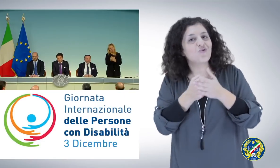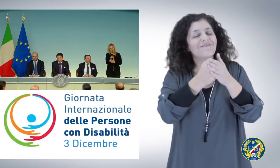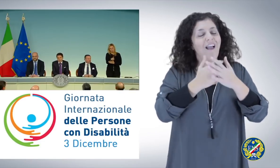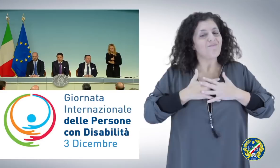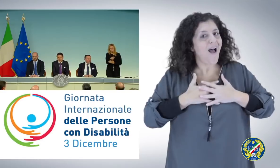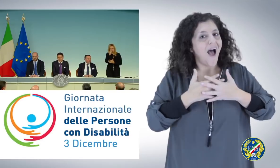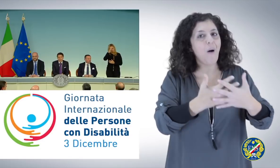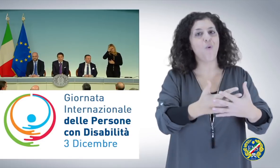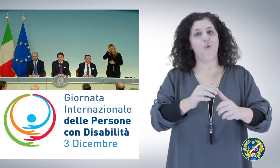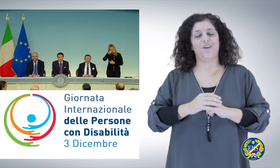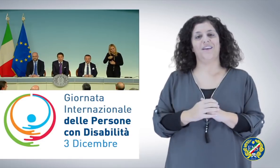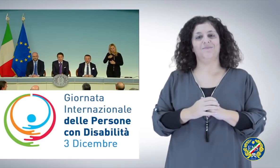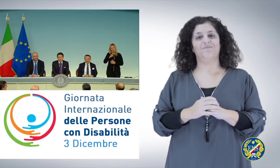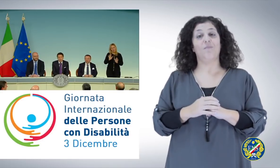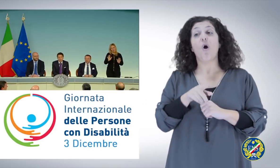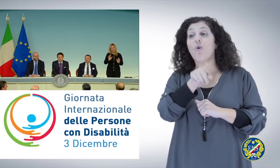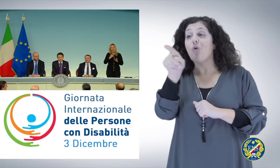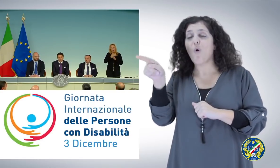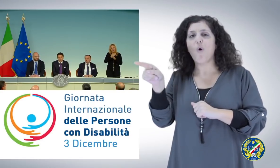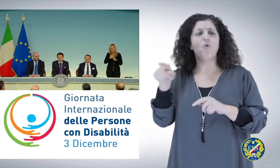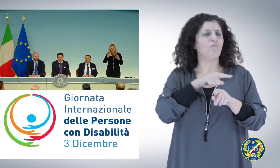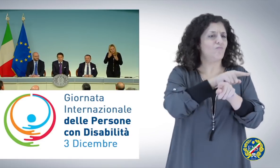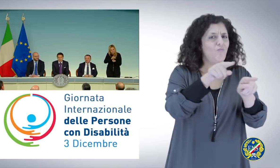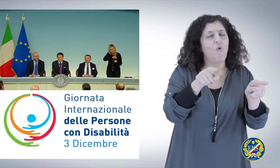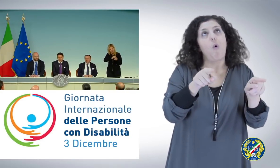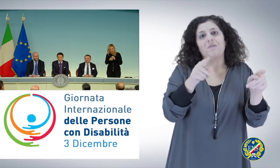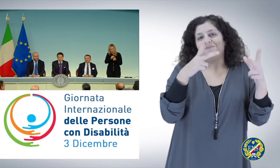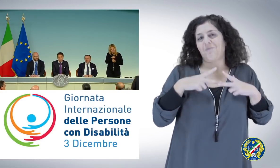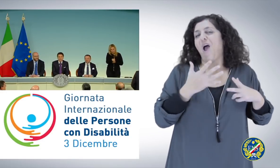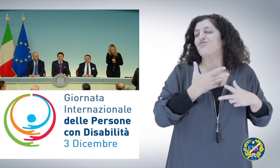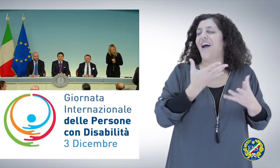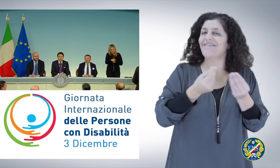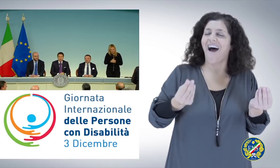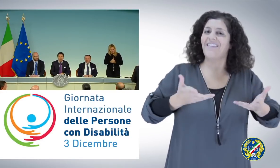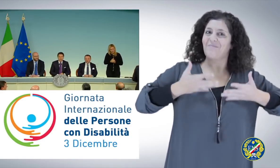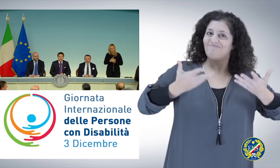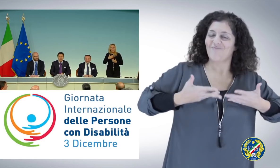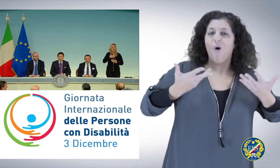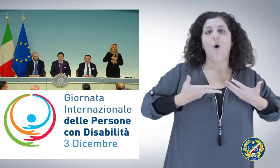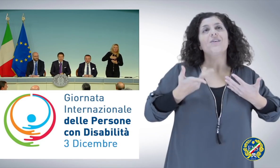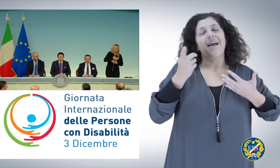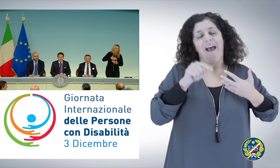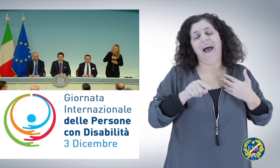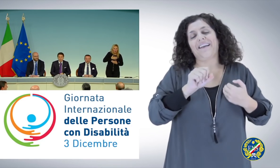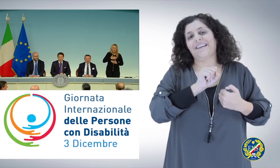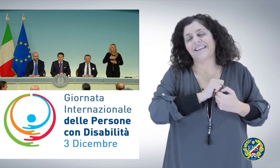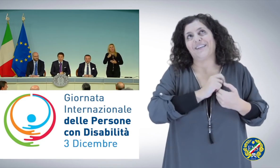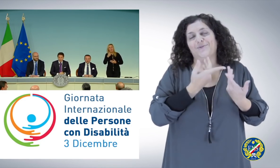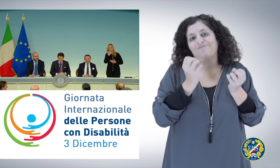amore e condividono con voi quelle che mi auguro siano tante gioie e quelle che immagino